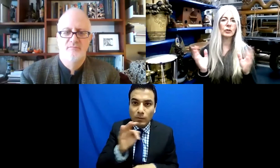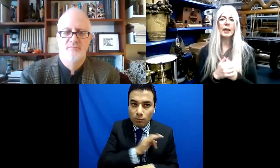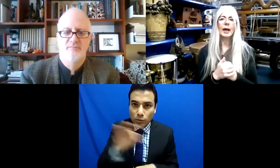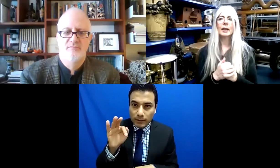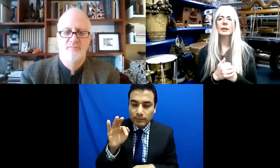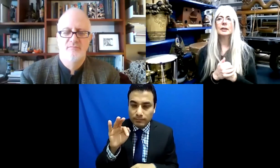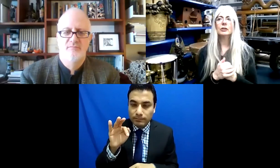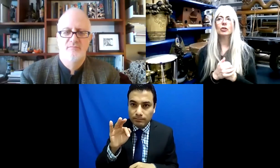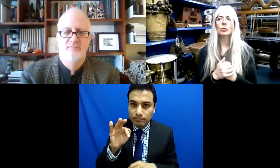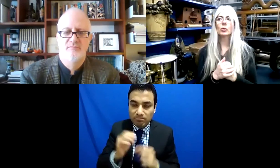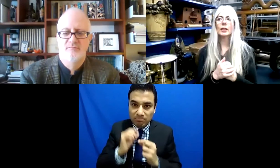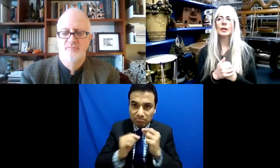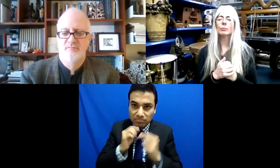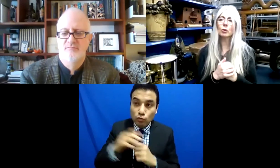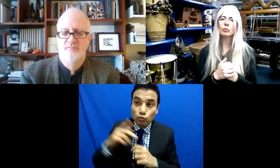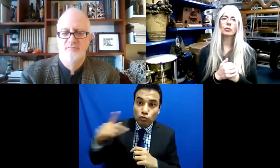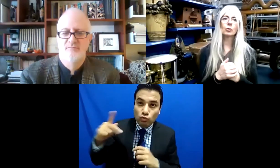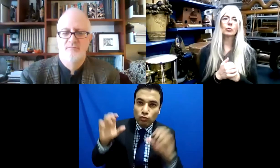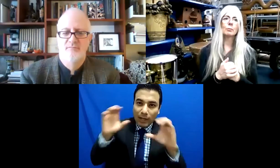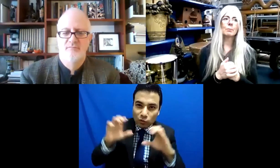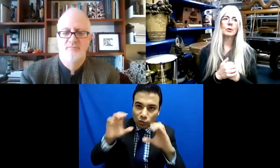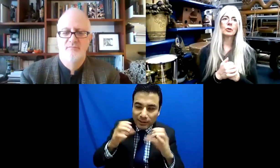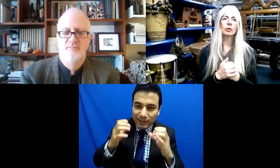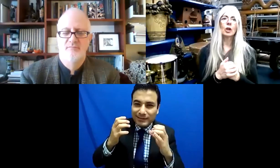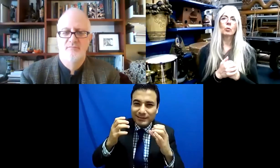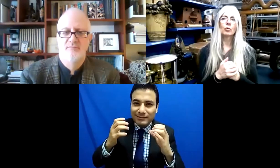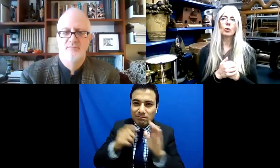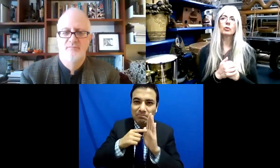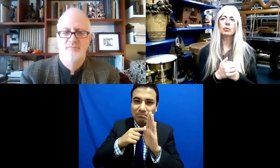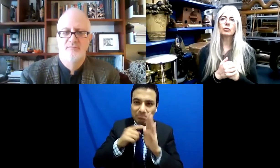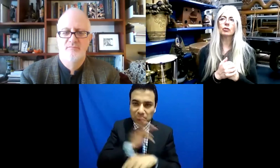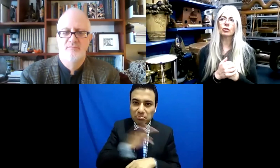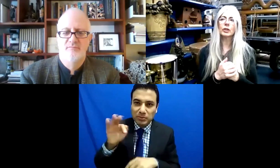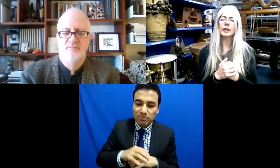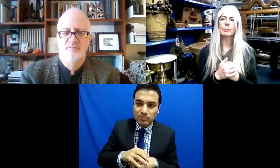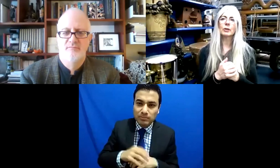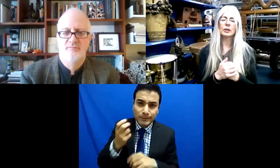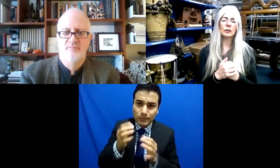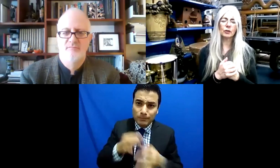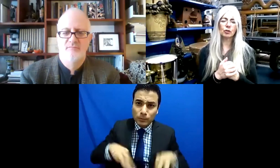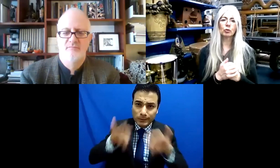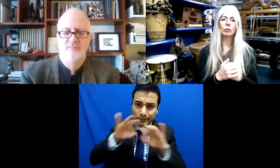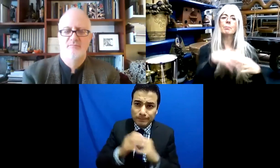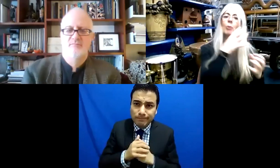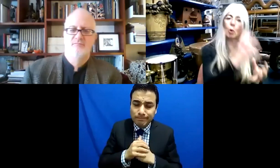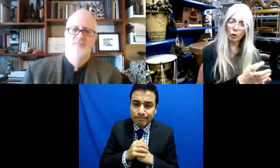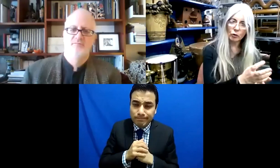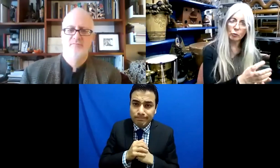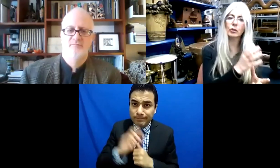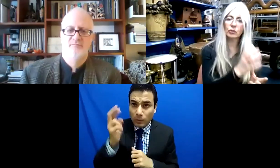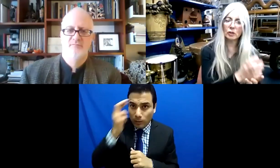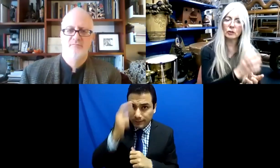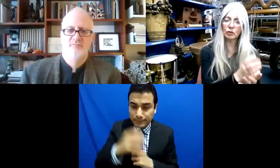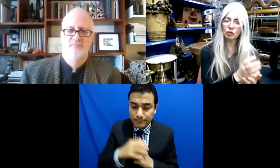y presentar sus composiciones sin importar los retos que tengan en su vida. Es importante, sin embargo, recordar que no estamos pensando